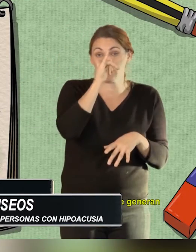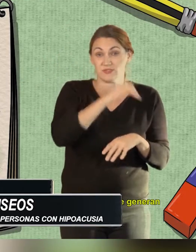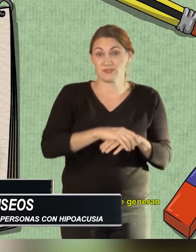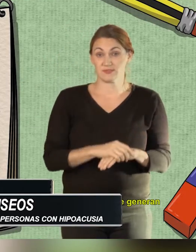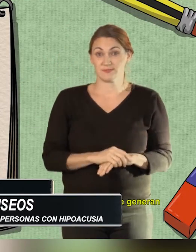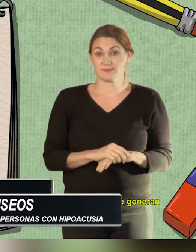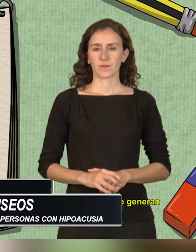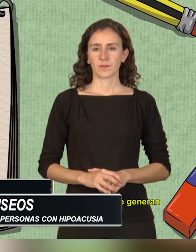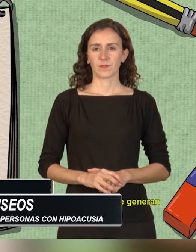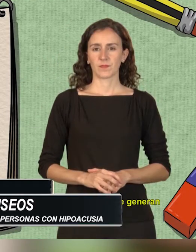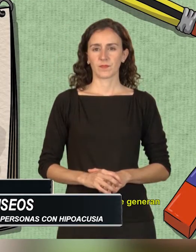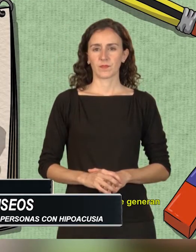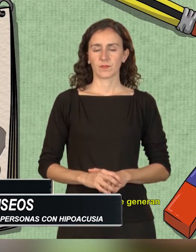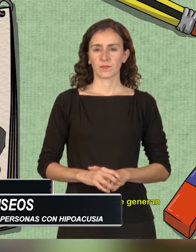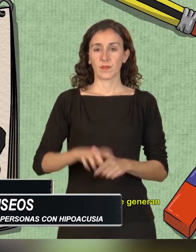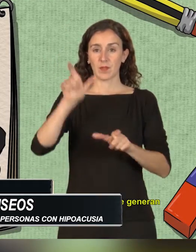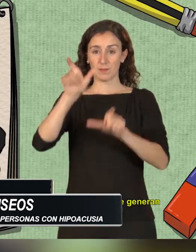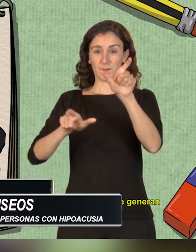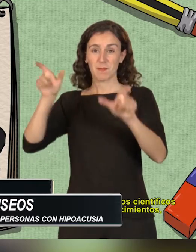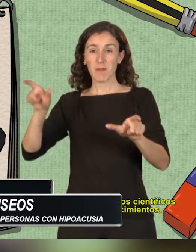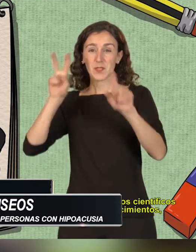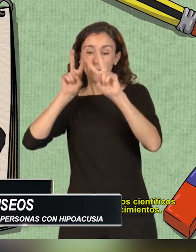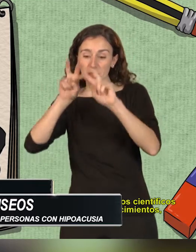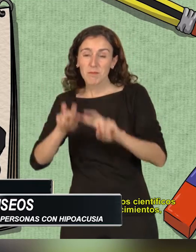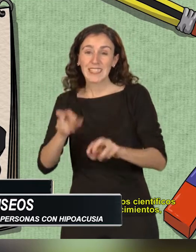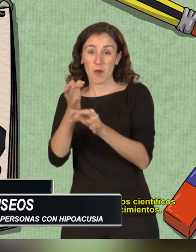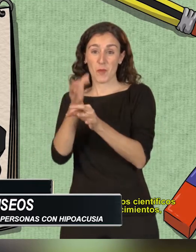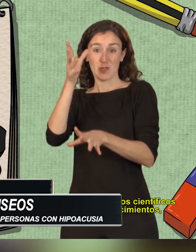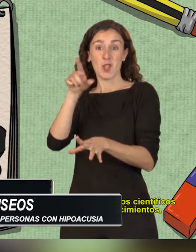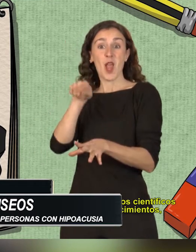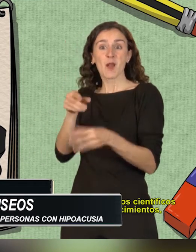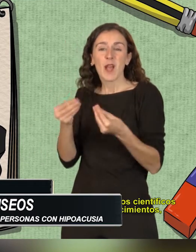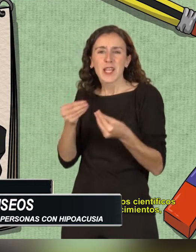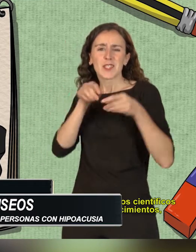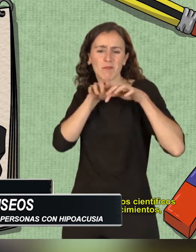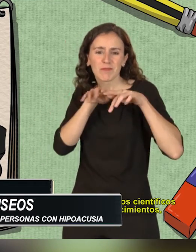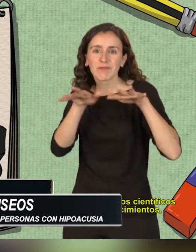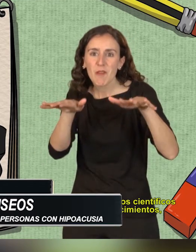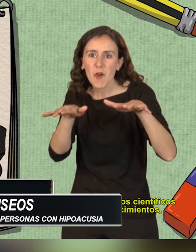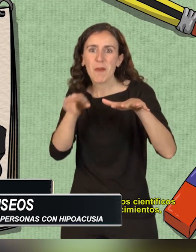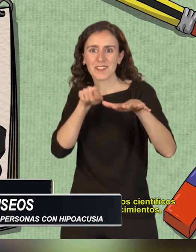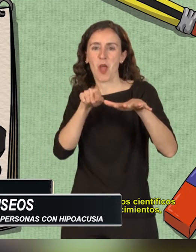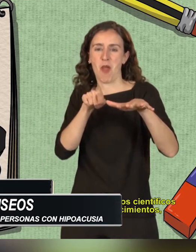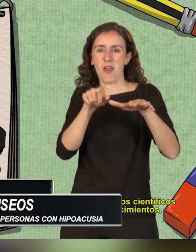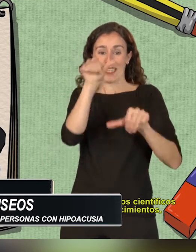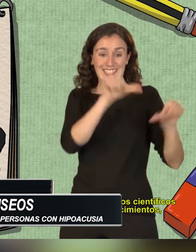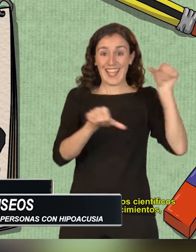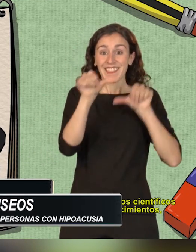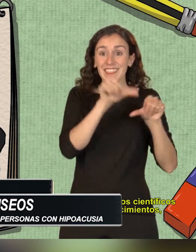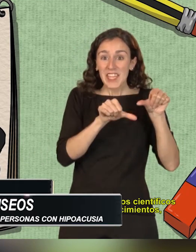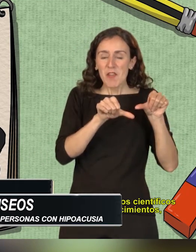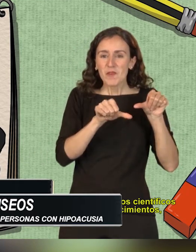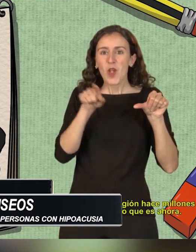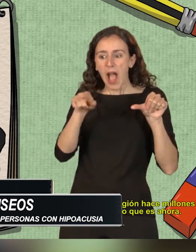Toda la información que generan los paleontólogos, luego, es utilizada por otros científicos para lograr nuevos